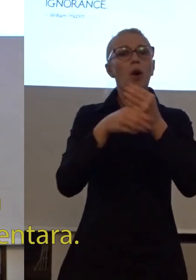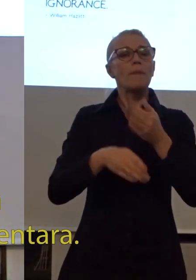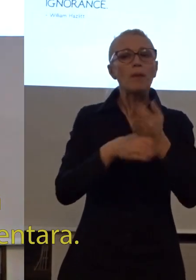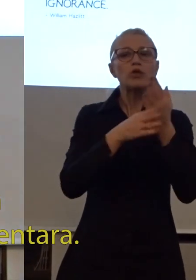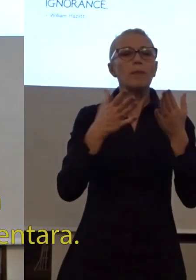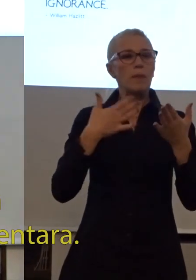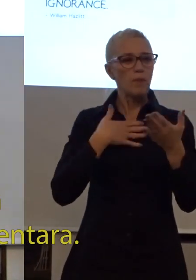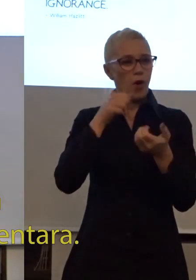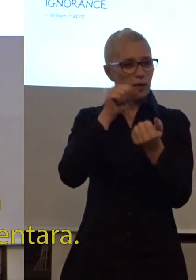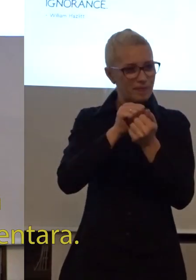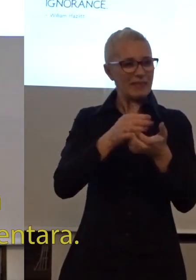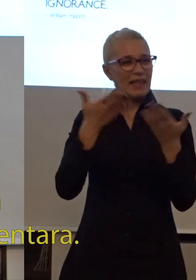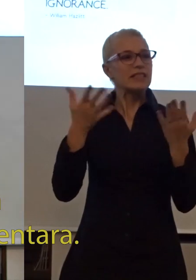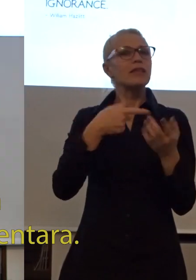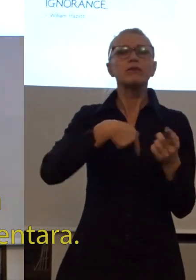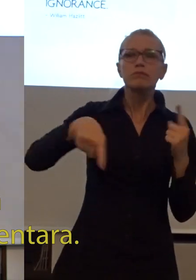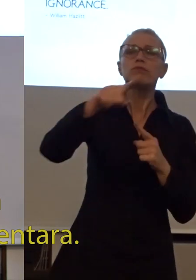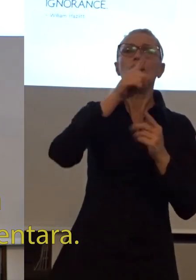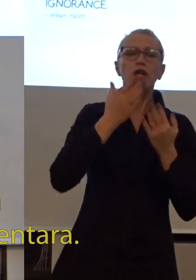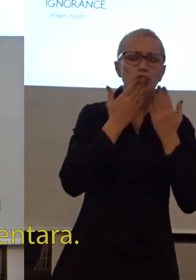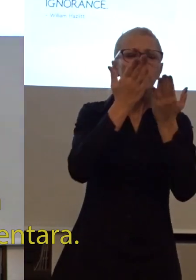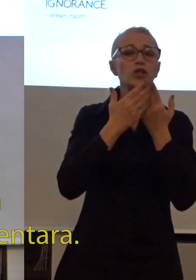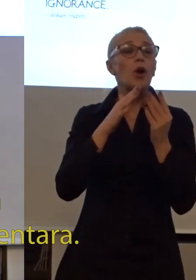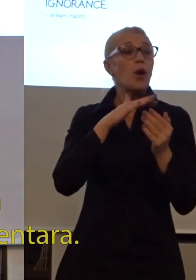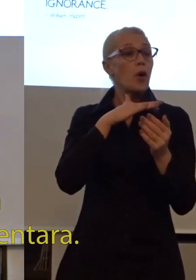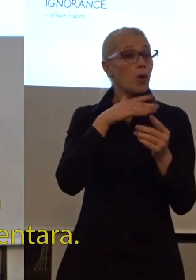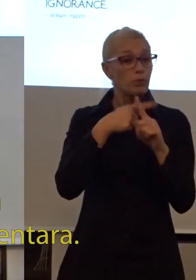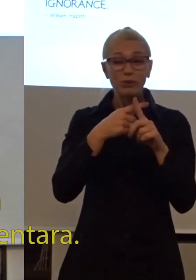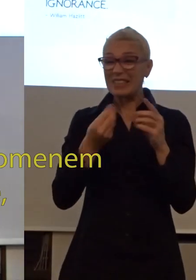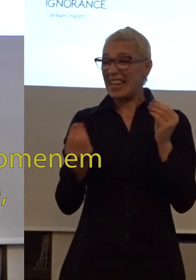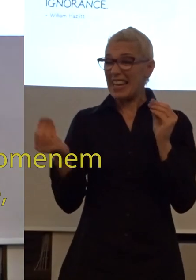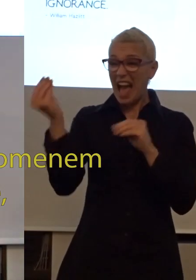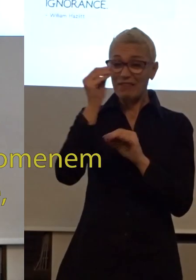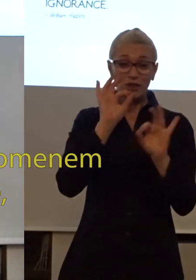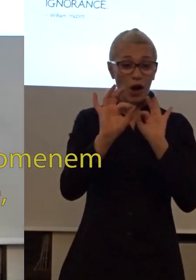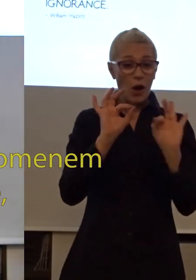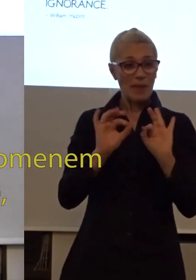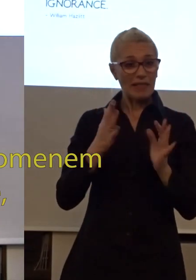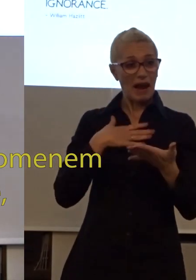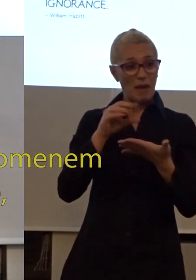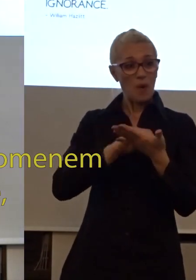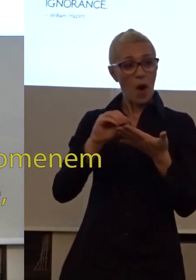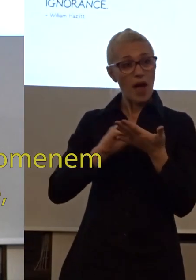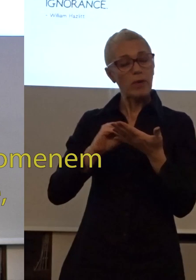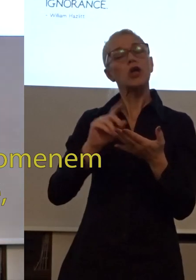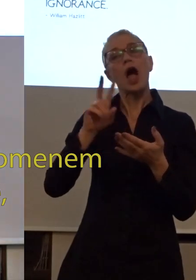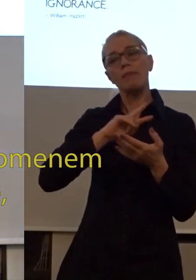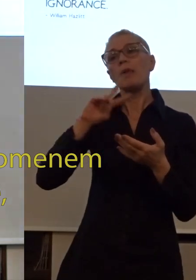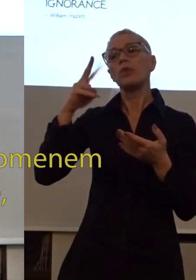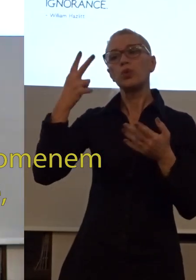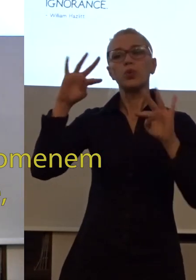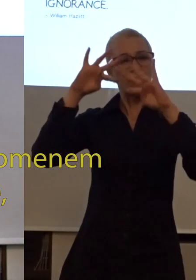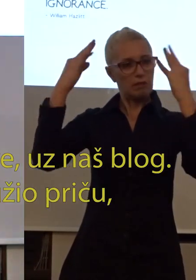čitan, da bude deljen i da imam najviše komentara. A moram posebno da spomenem i druge